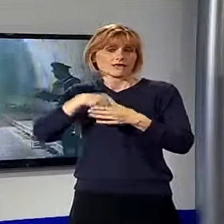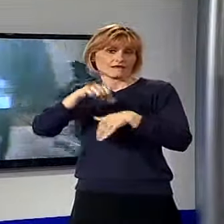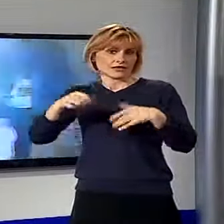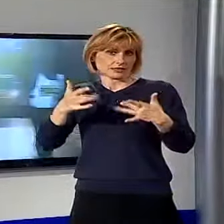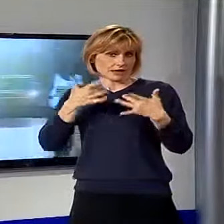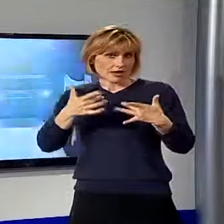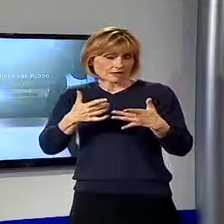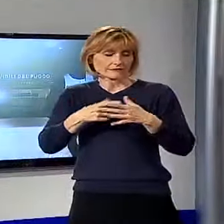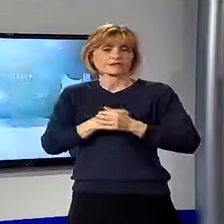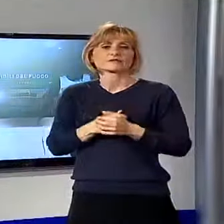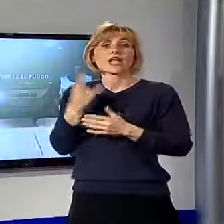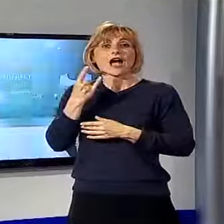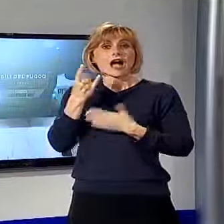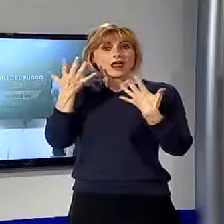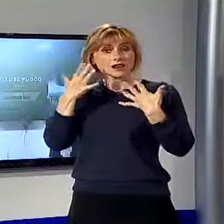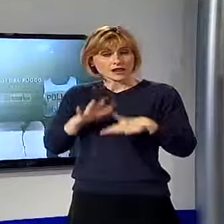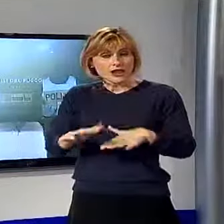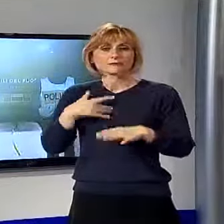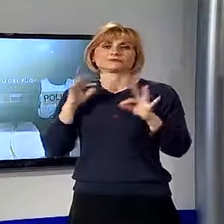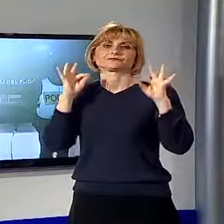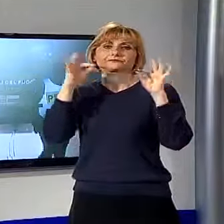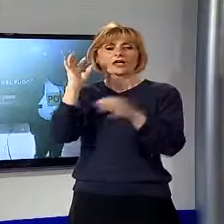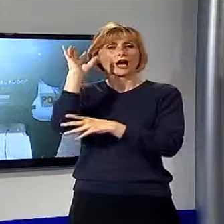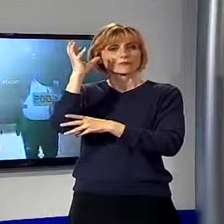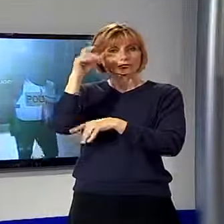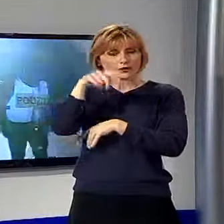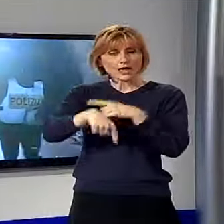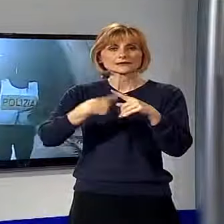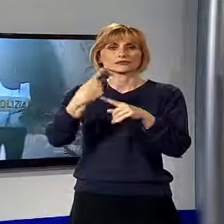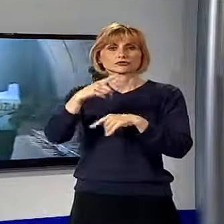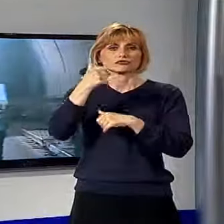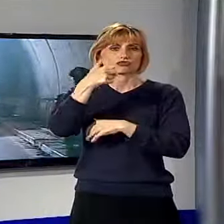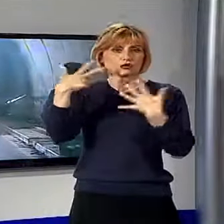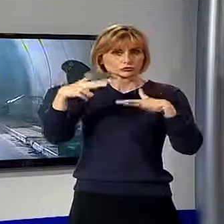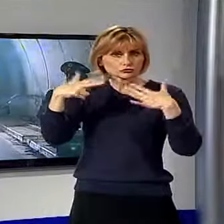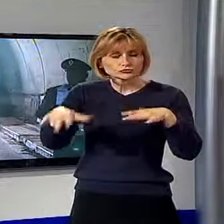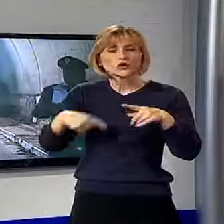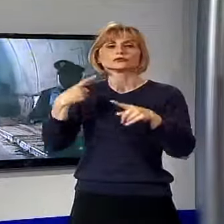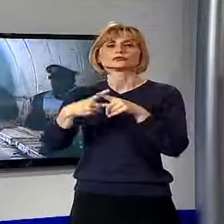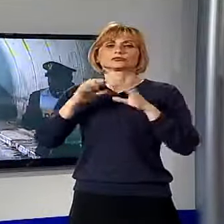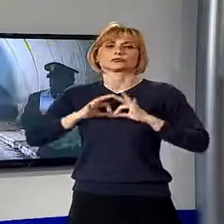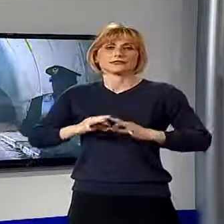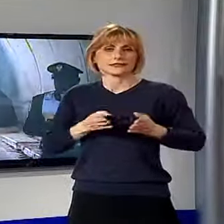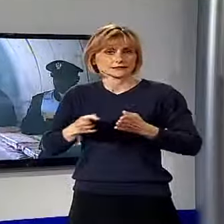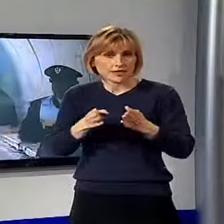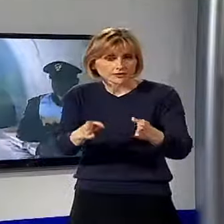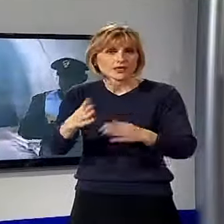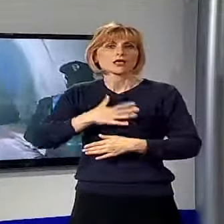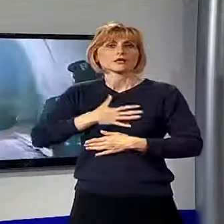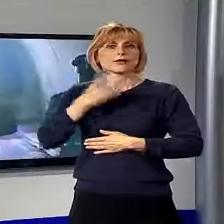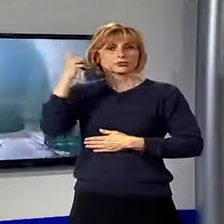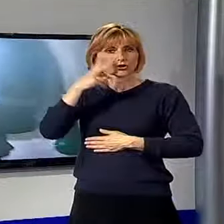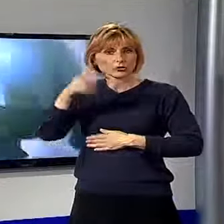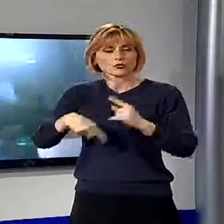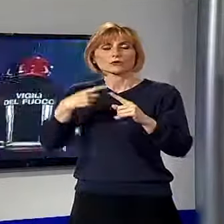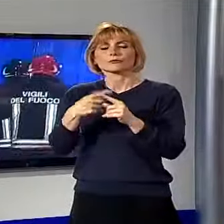Scattato l'allarme sul posto, sono giunte le ambulanze allertate dal 118, la polizia stradale di Bagno di Lucca e i